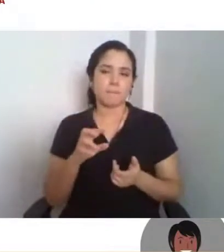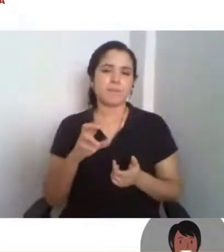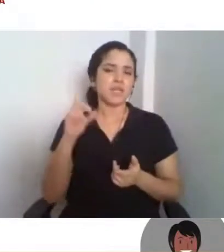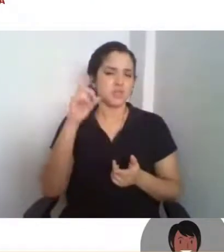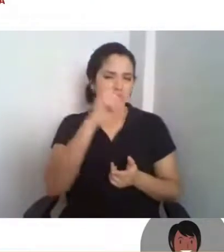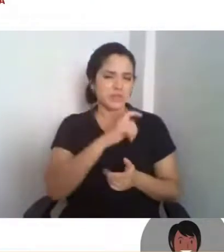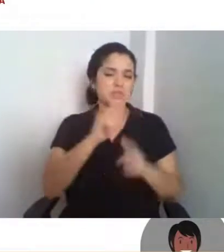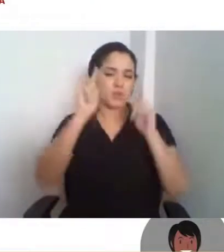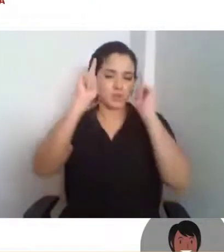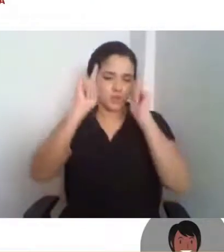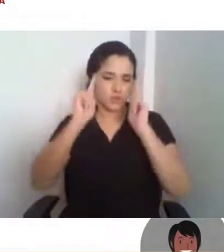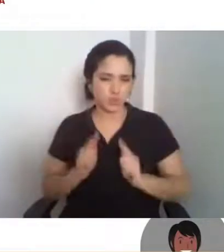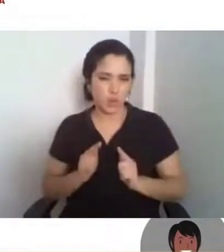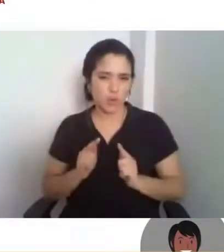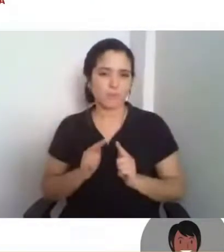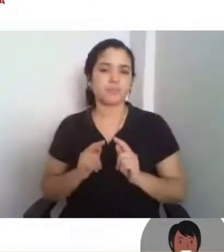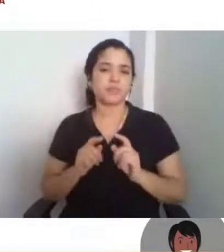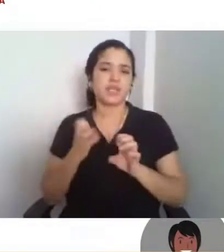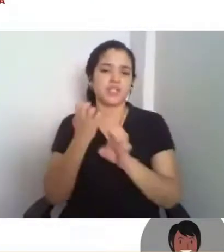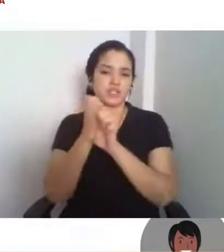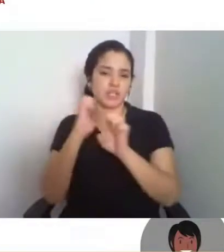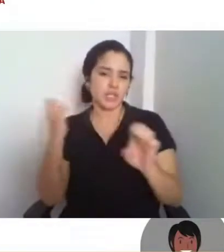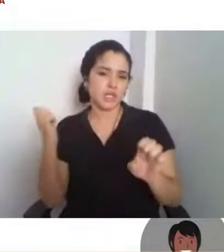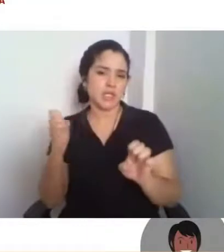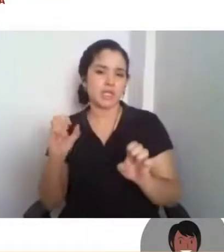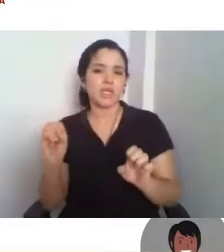e das outras unidades também